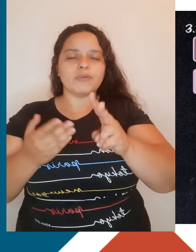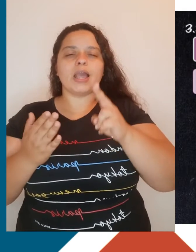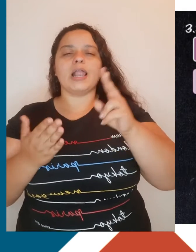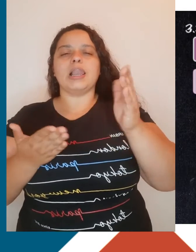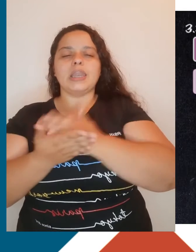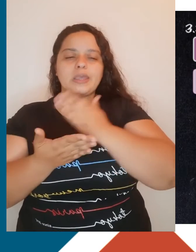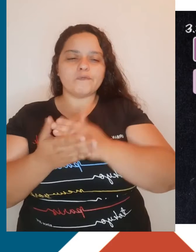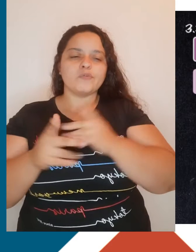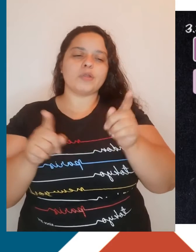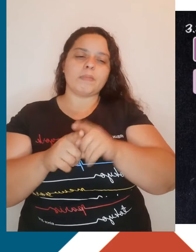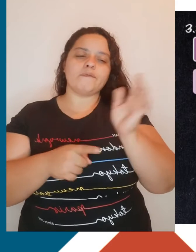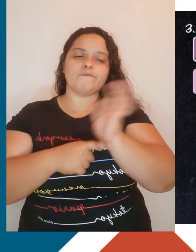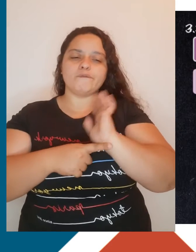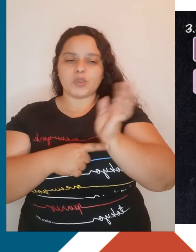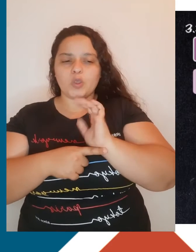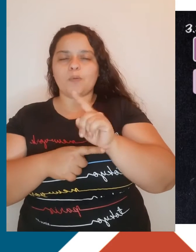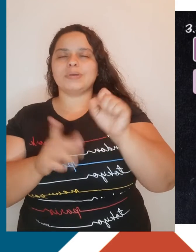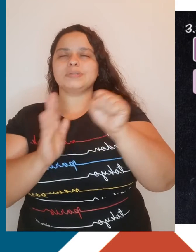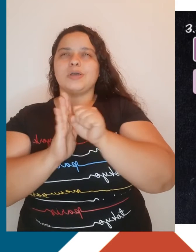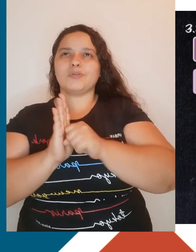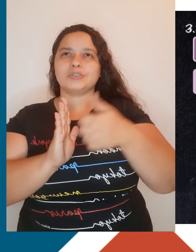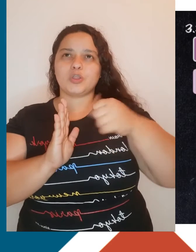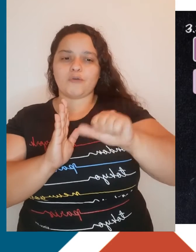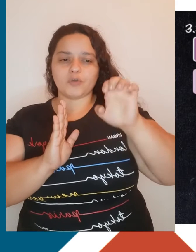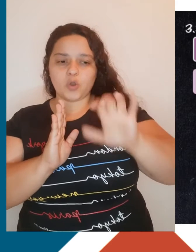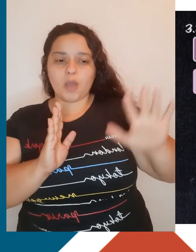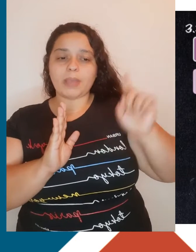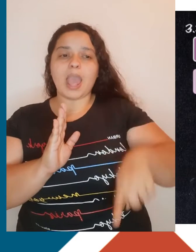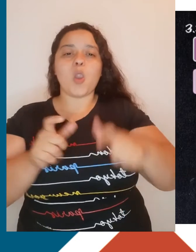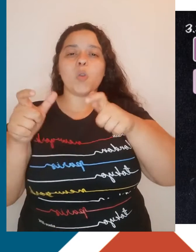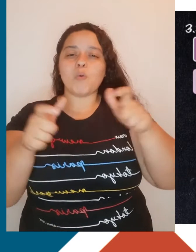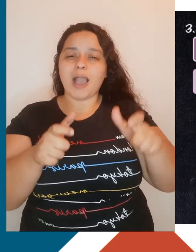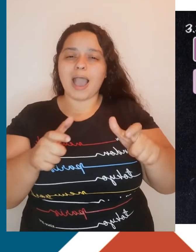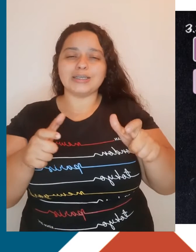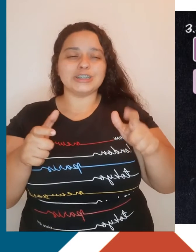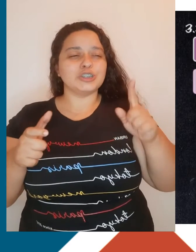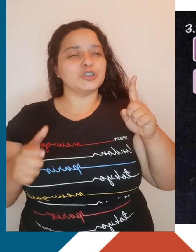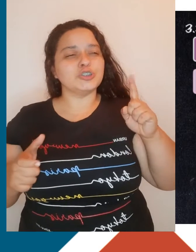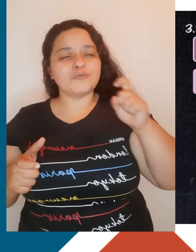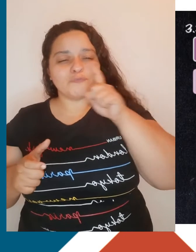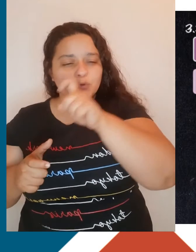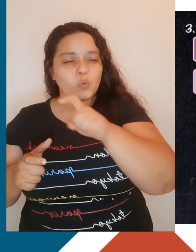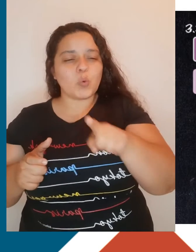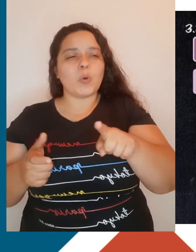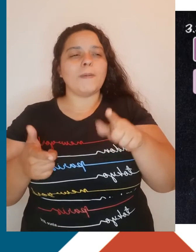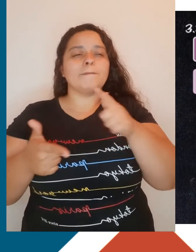retratam o século XIX na Europa são os ambientes precários das cidades que cresceram rapidamente em torno das fábricas.